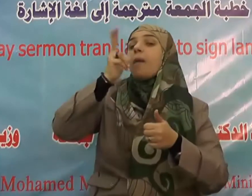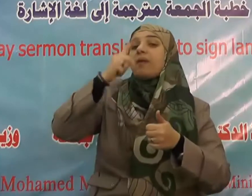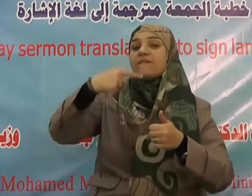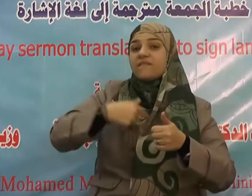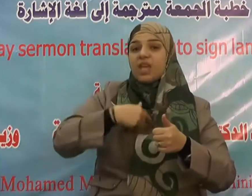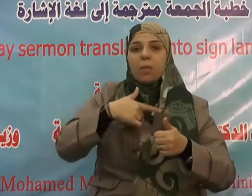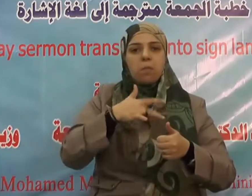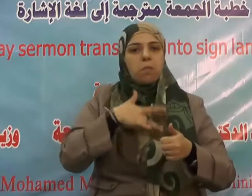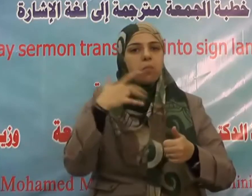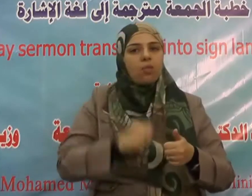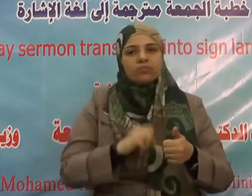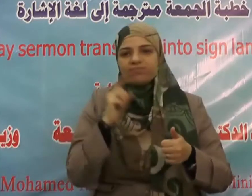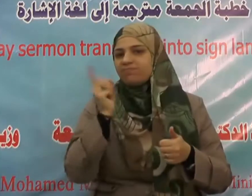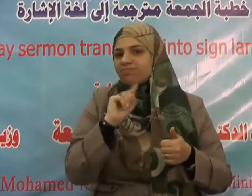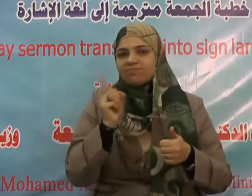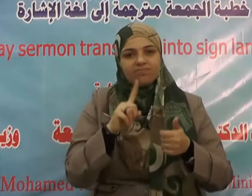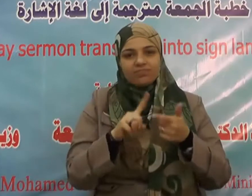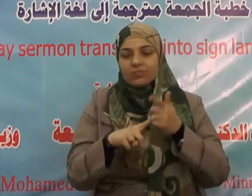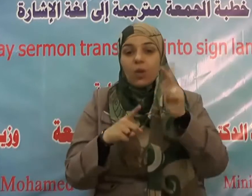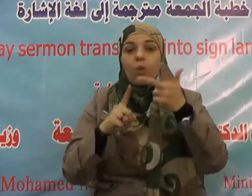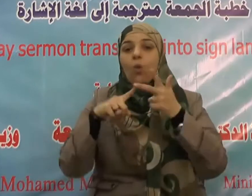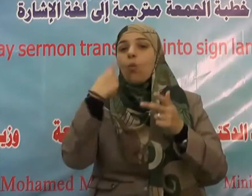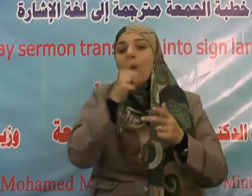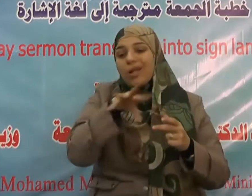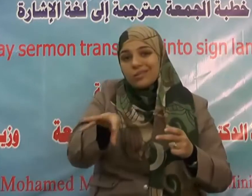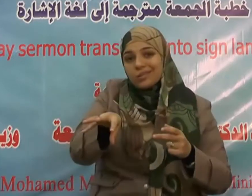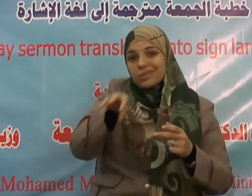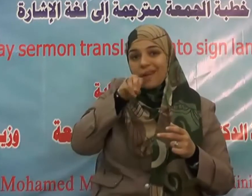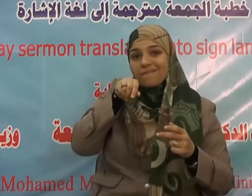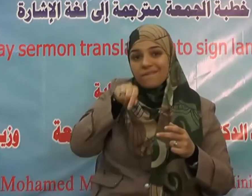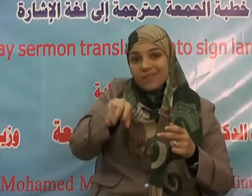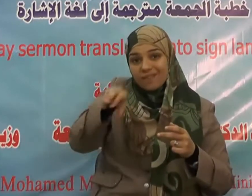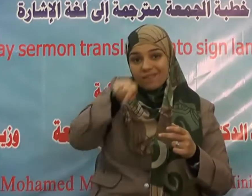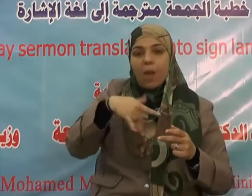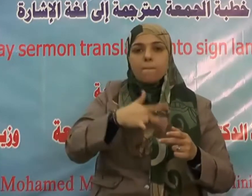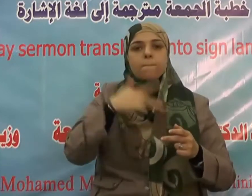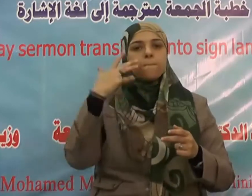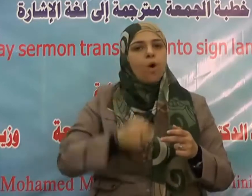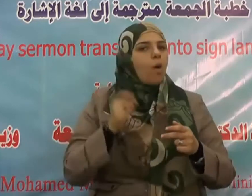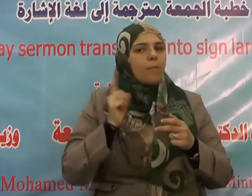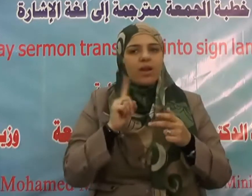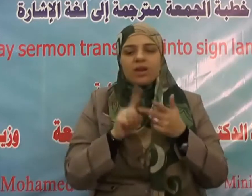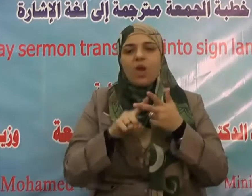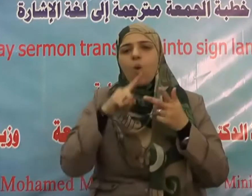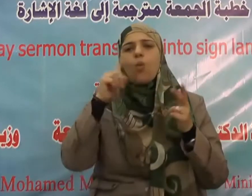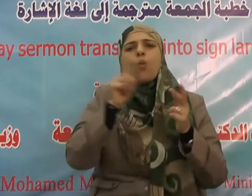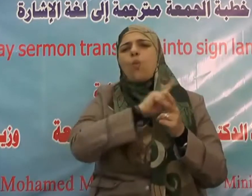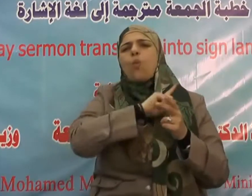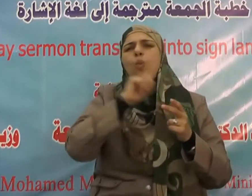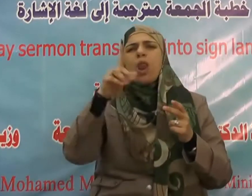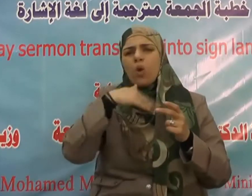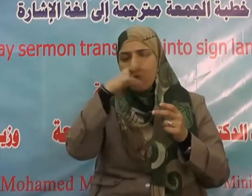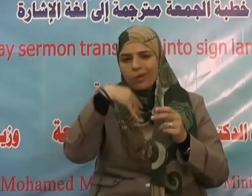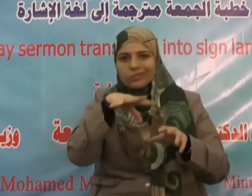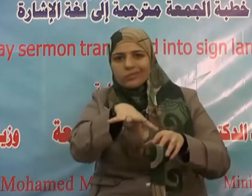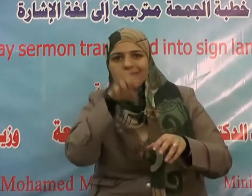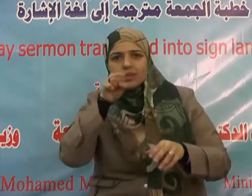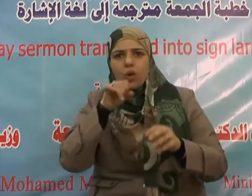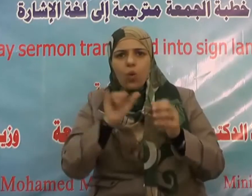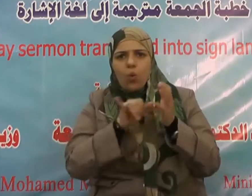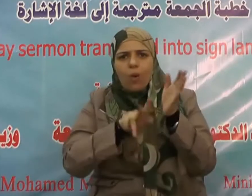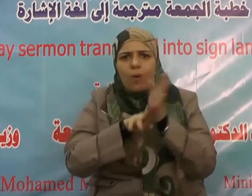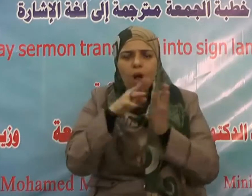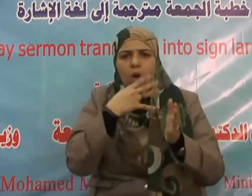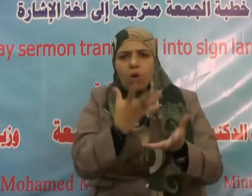فمن ثمراته أنه يورث العبد حسن الخلق لأن الإيمان